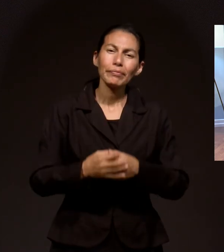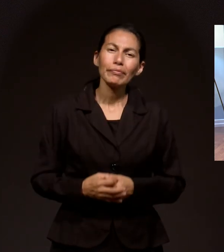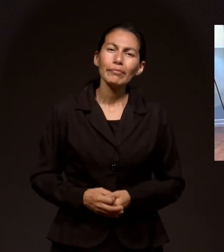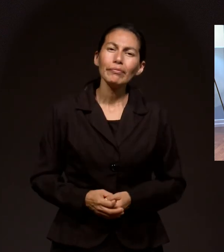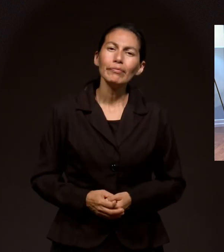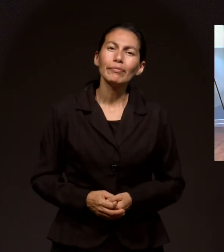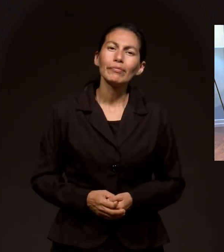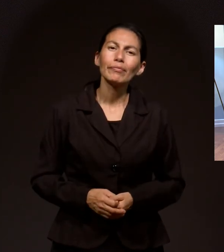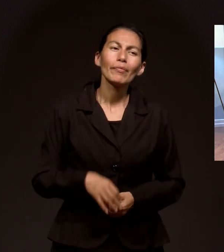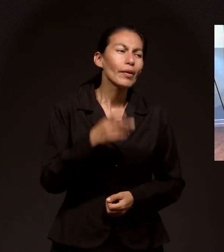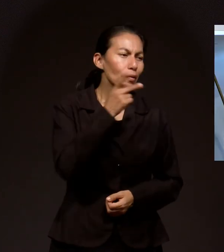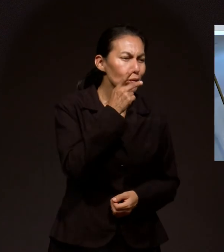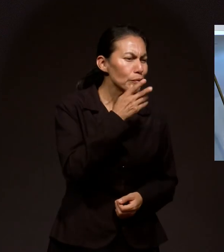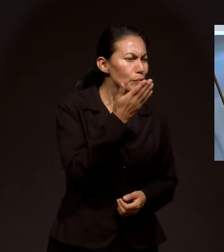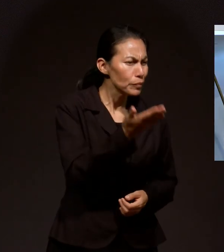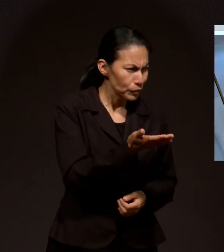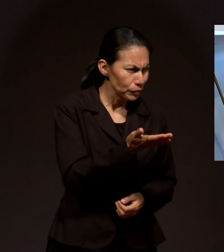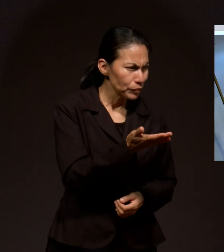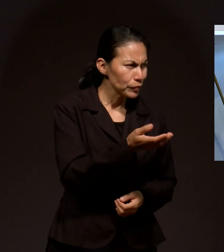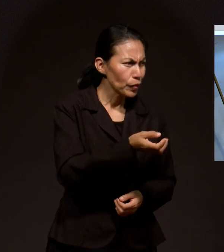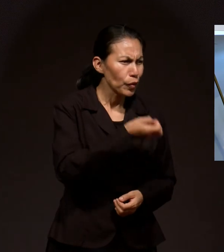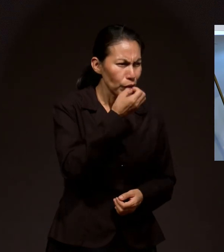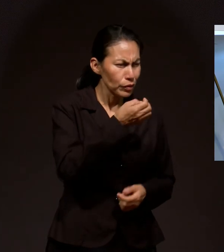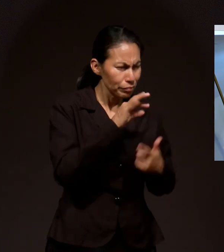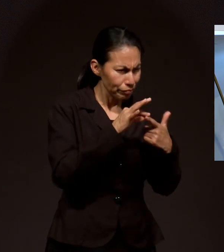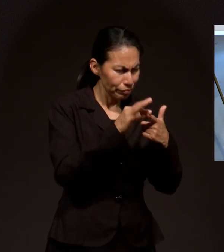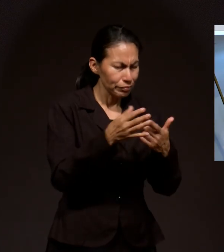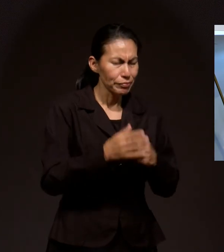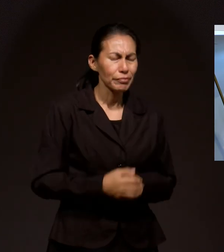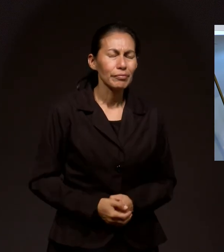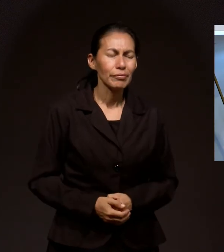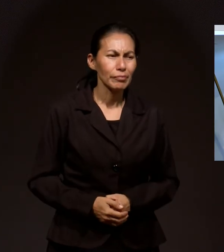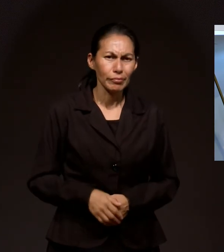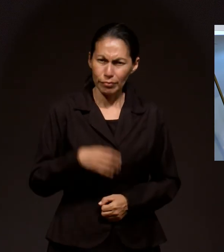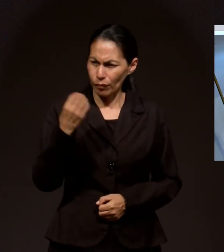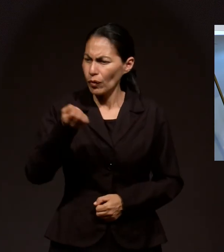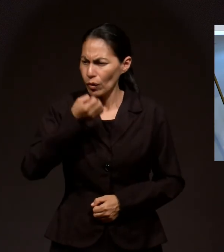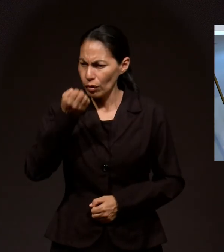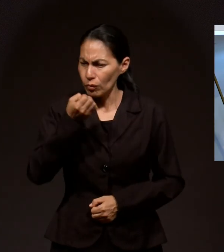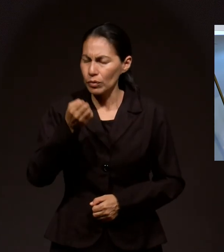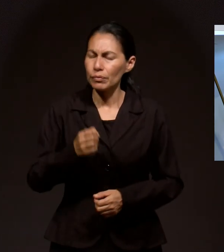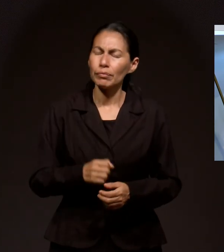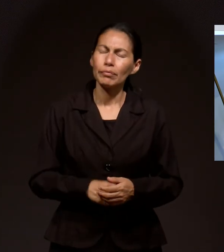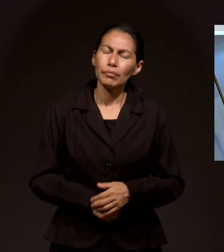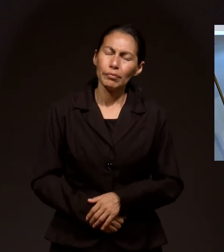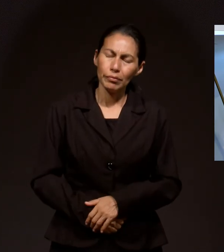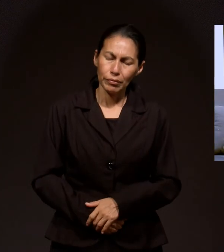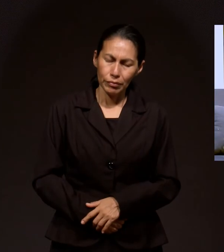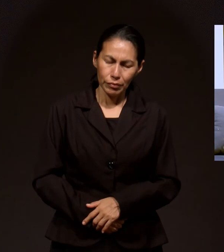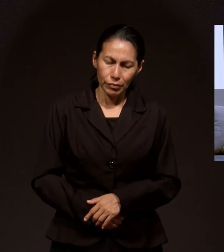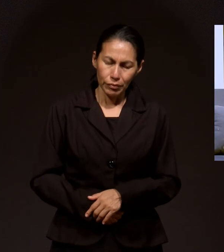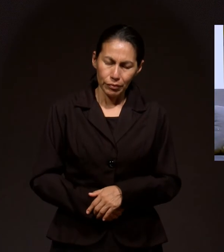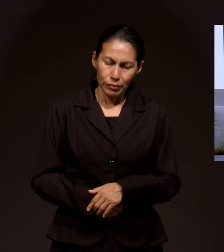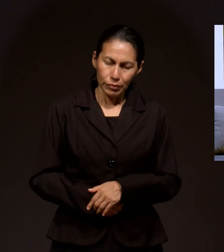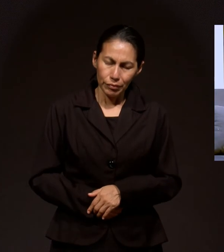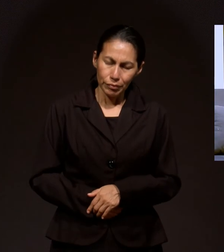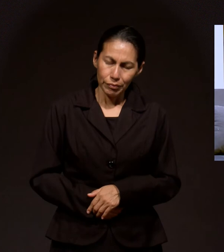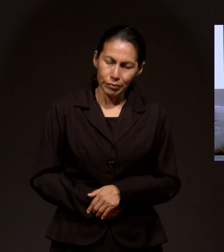nosotros En oración Pastor Por favor Dirijan Vamos a orar Oremos